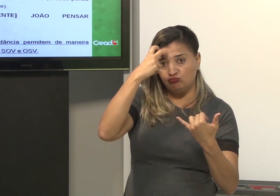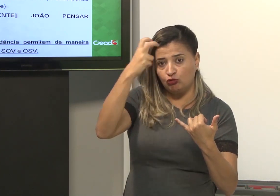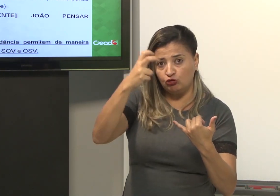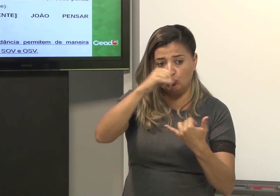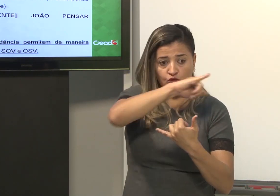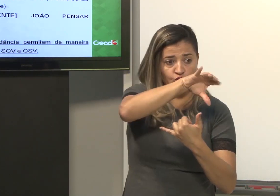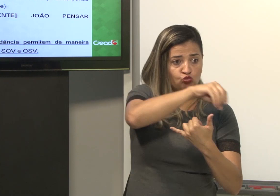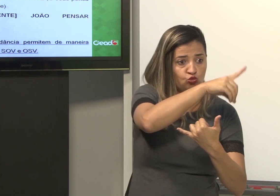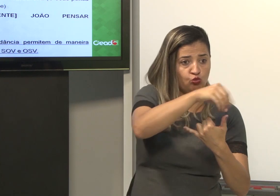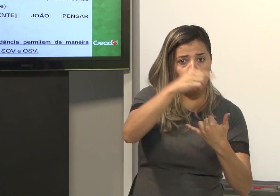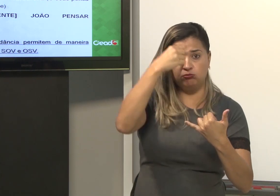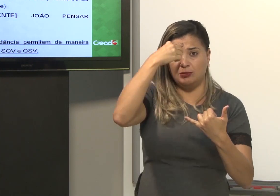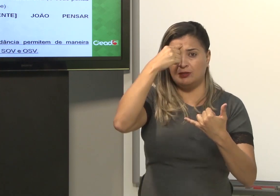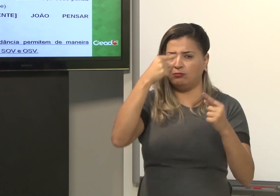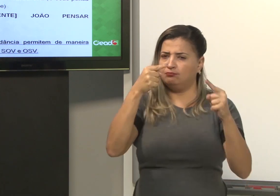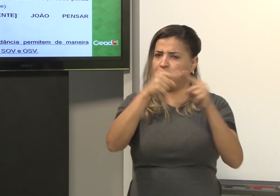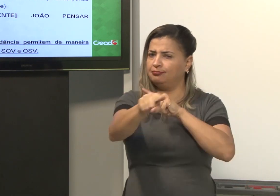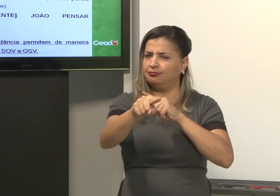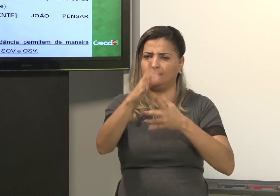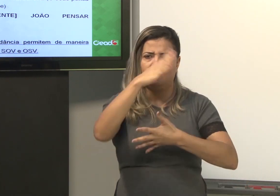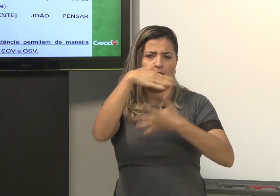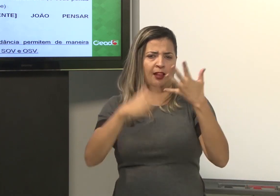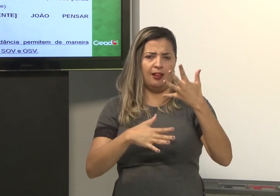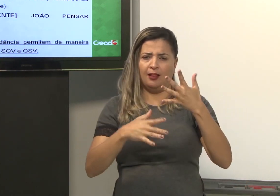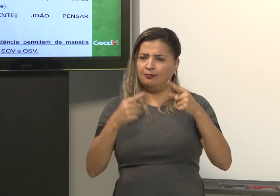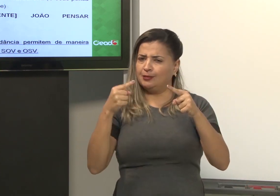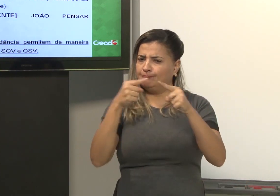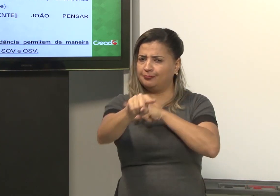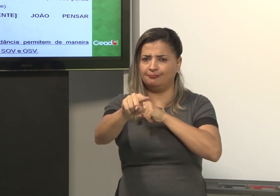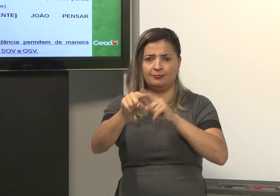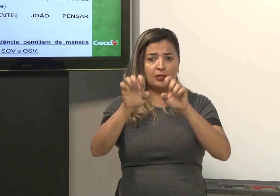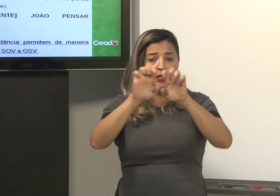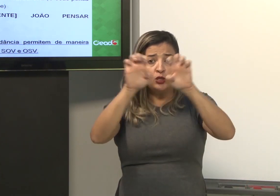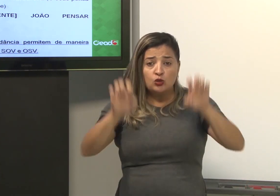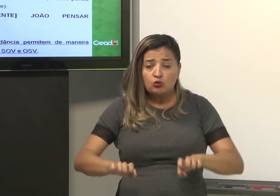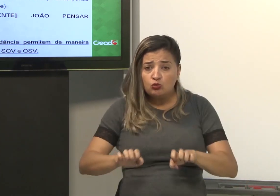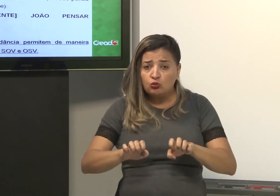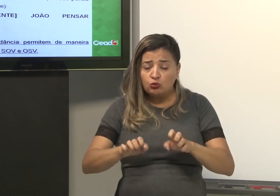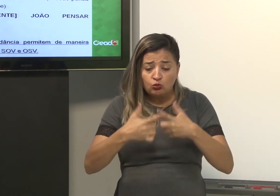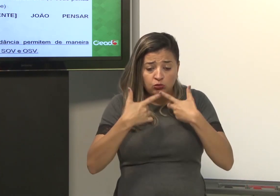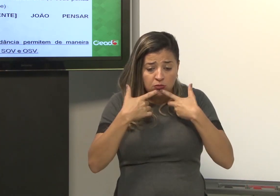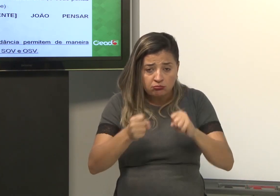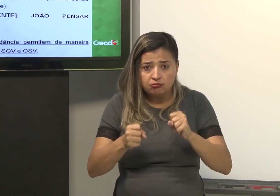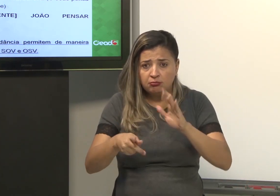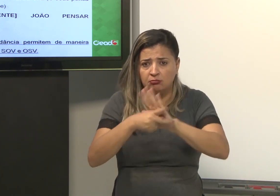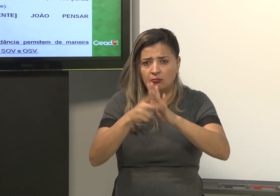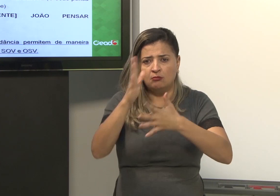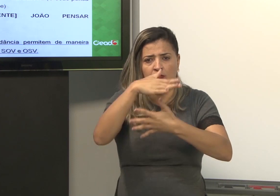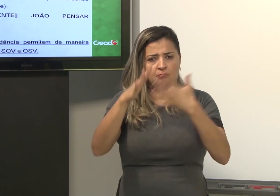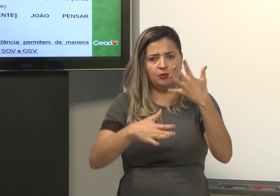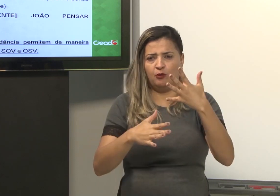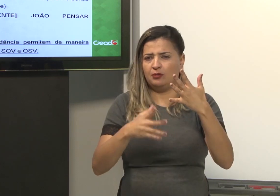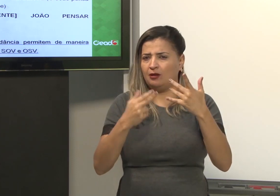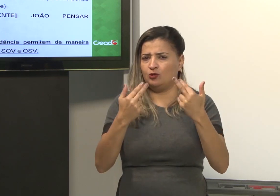Maria, inteligente. João, pensa. A estrutura não combina. Não dá certo. há libras. É a gramatical.